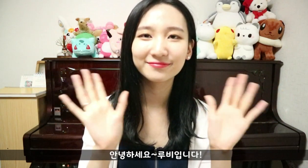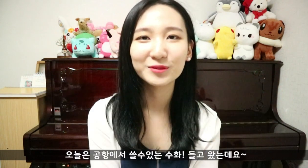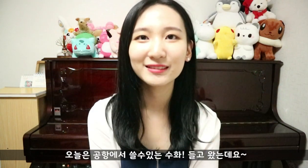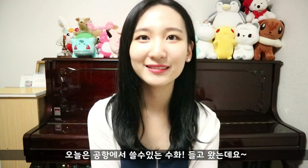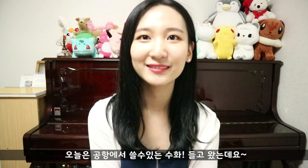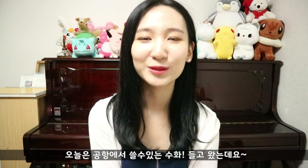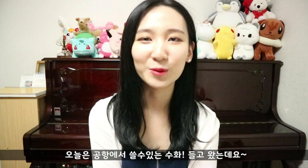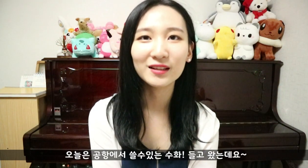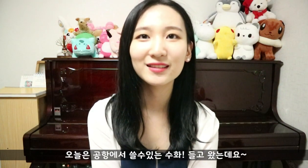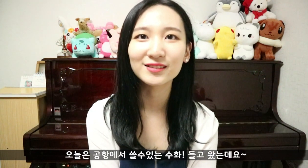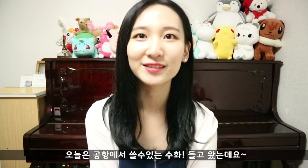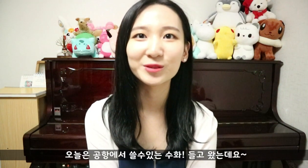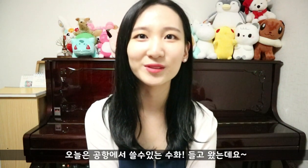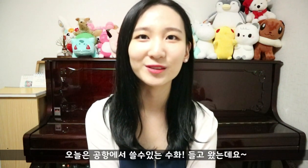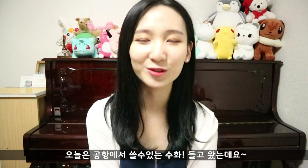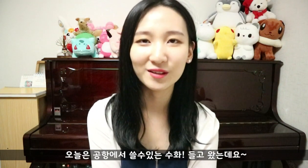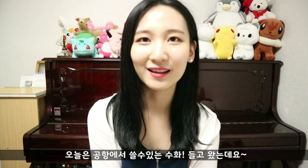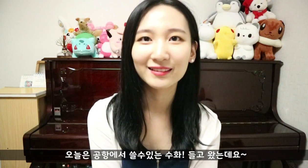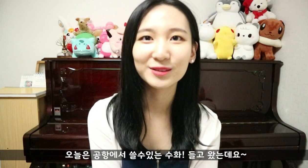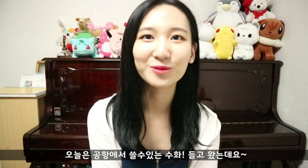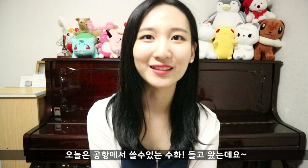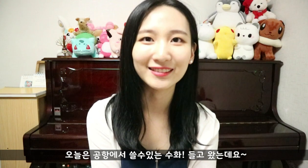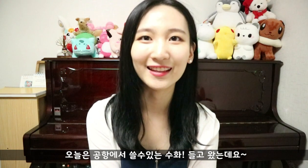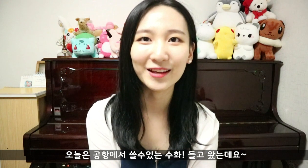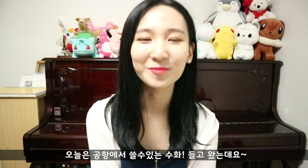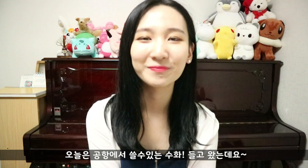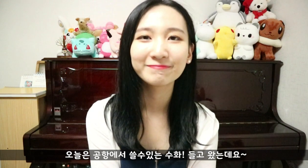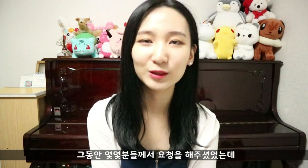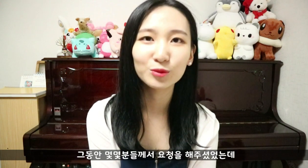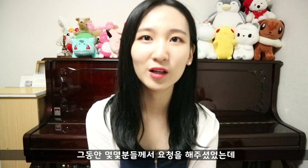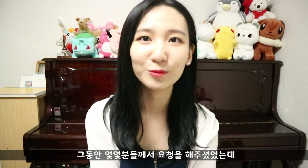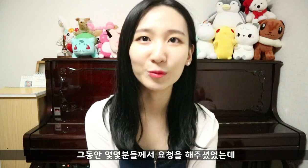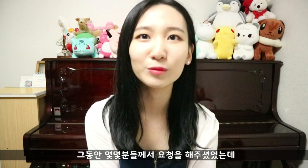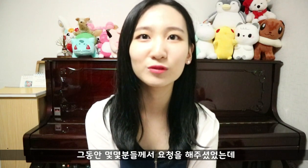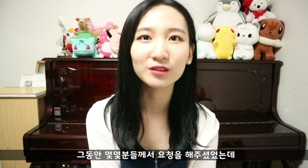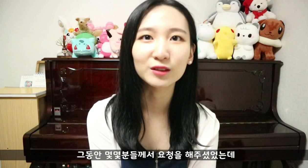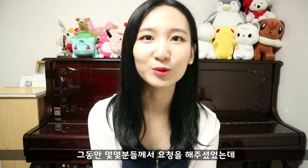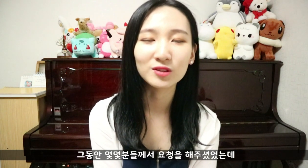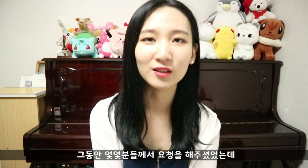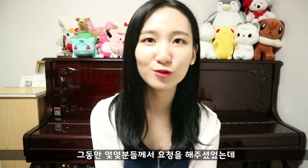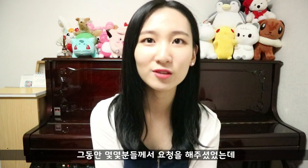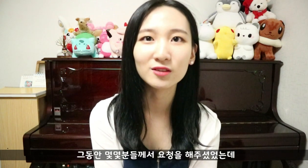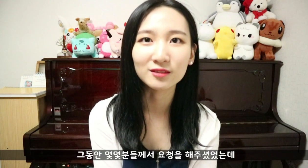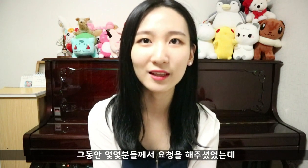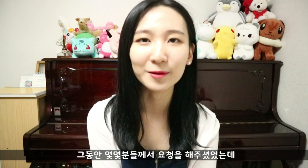오늘은 공항에서 쓸 수 있는 수아 들고 왔는데요. 그동안 몇몇 분들께서 요청을 해주셨었는데